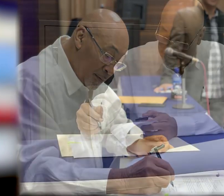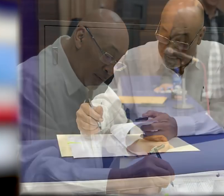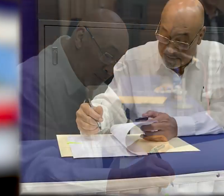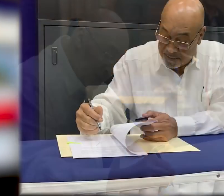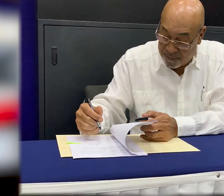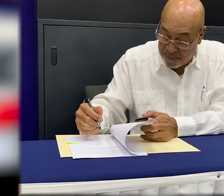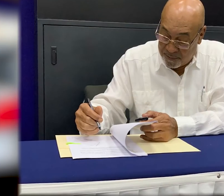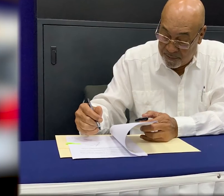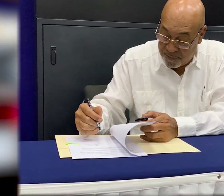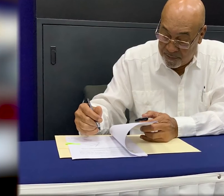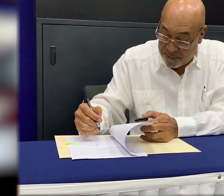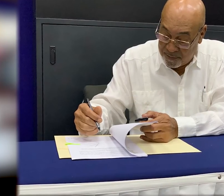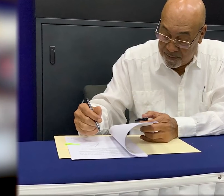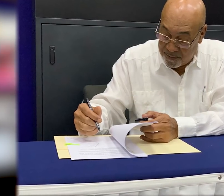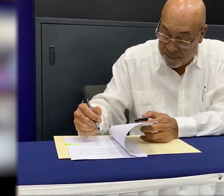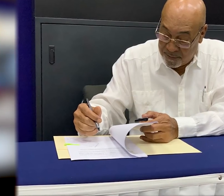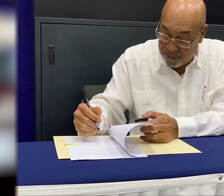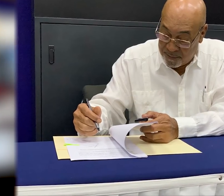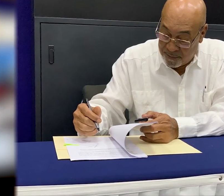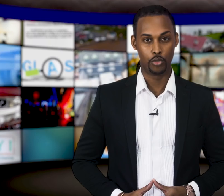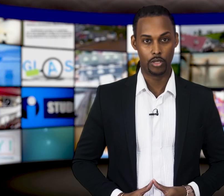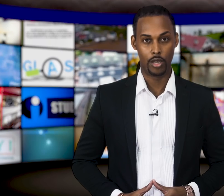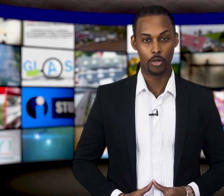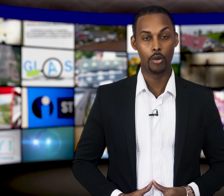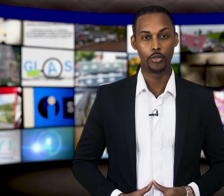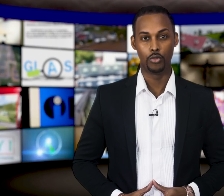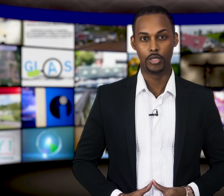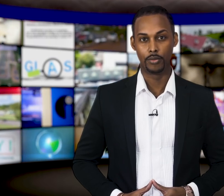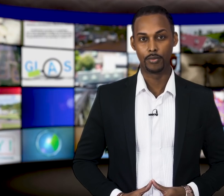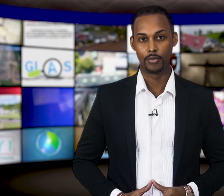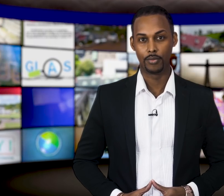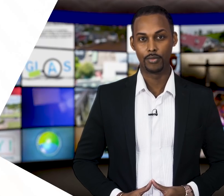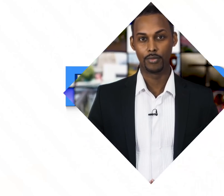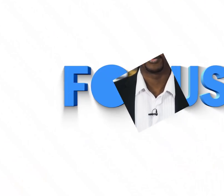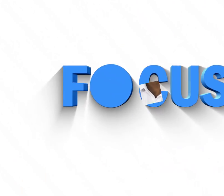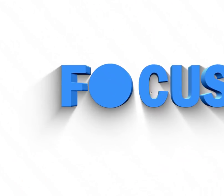Zaken afgekondigd worden en dan in het staatsblad van de Republiek Suriname opgenomen.